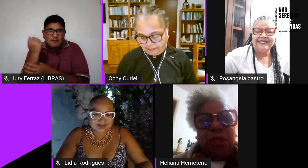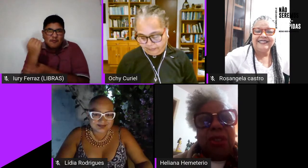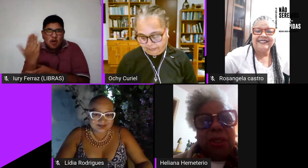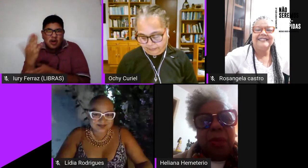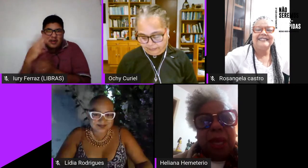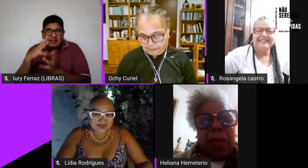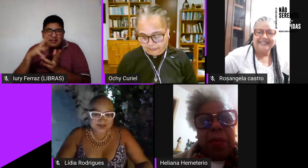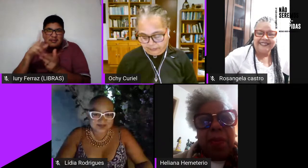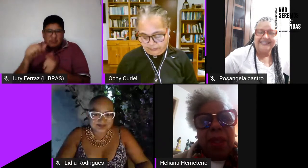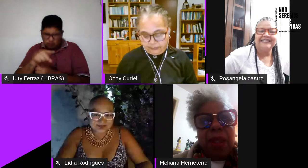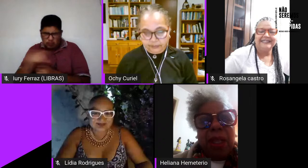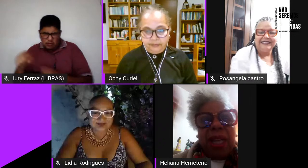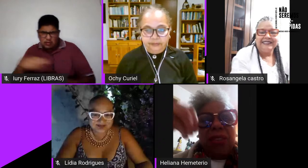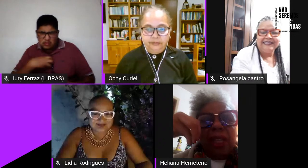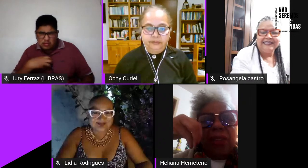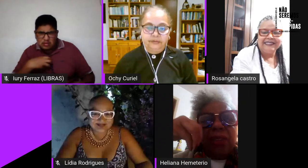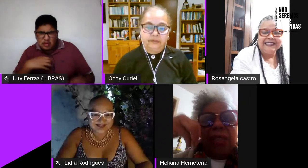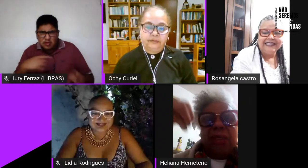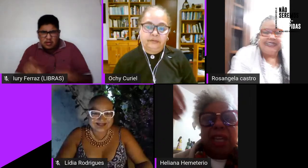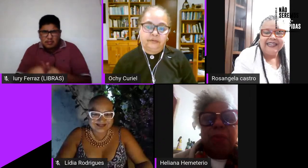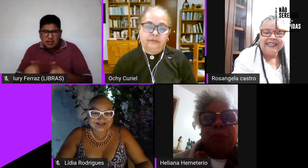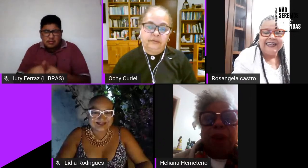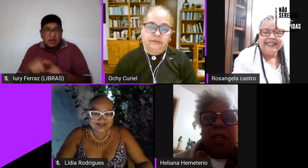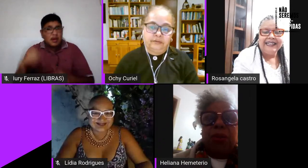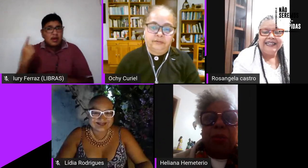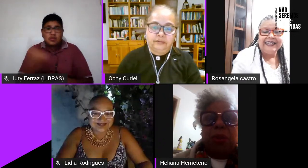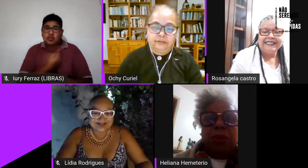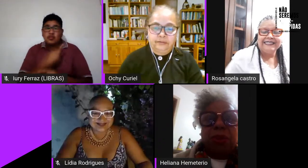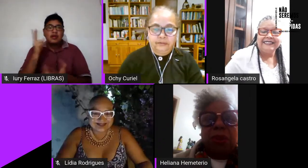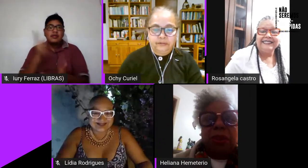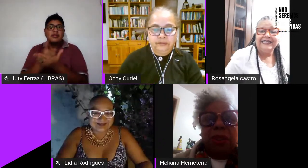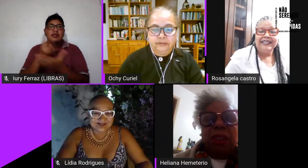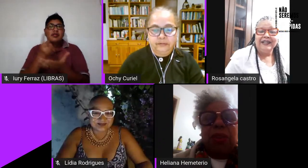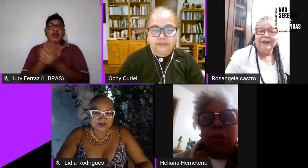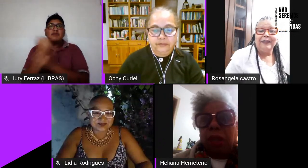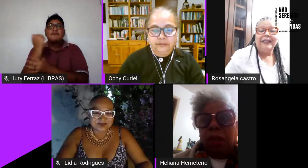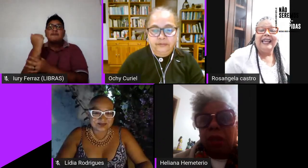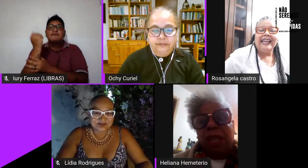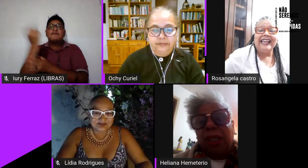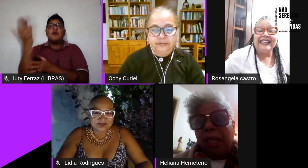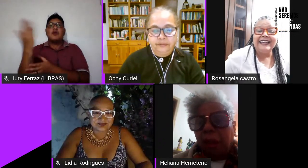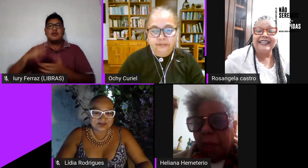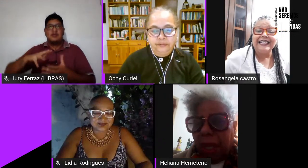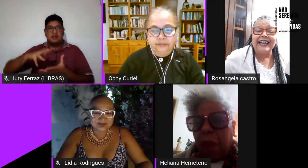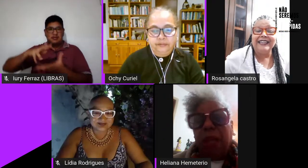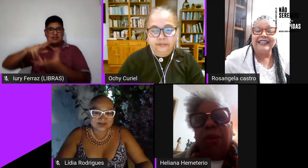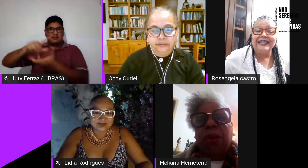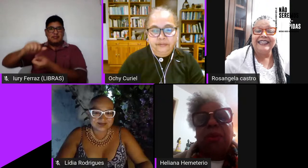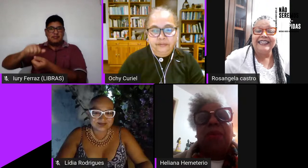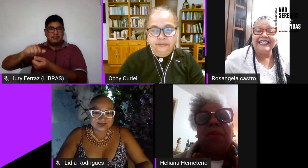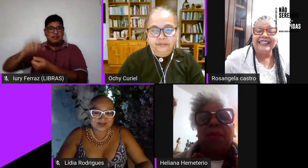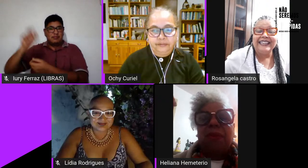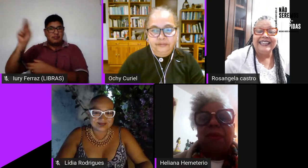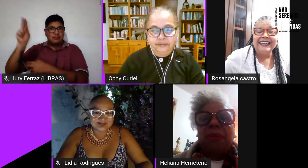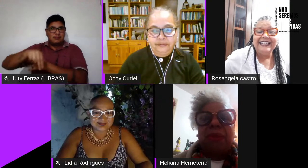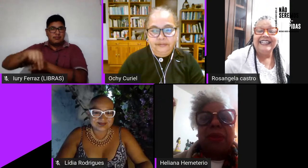deve sentir isso também a gente tá sempre fora do mundo nunca consegue Eliana